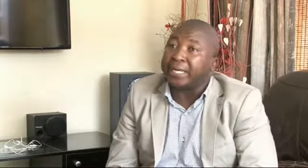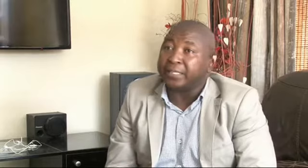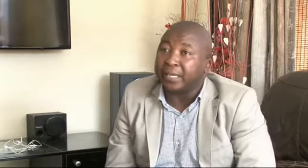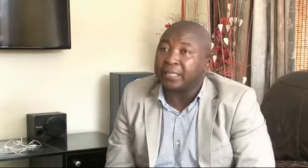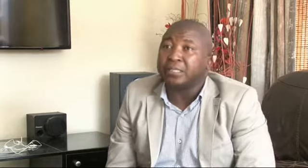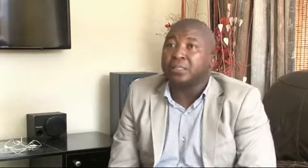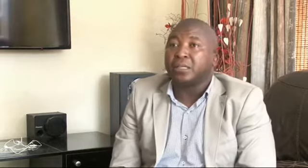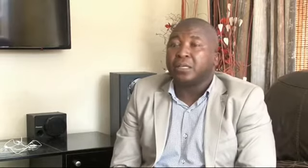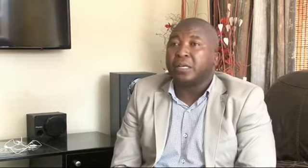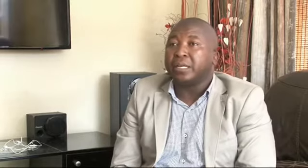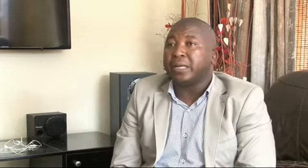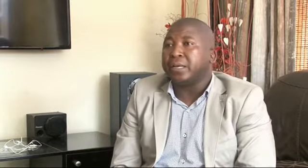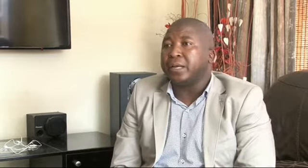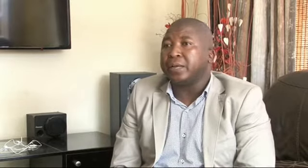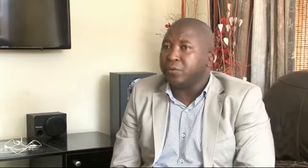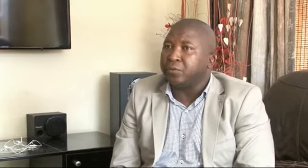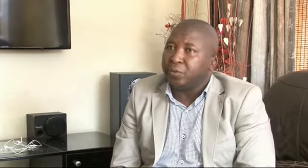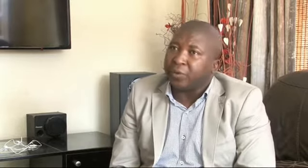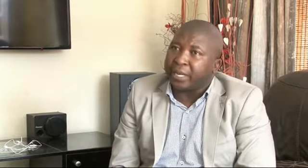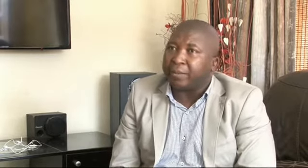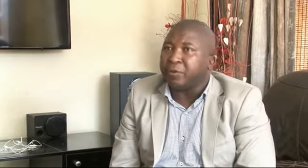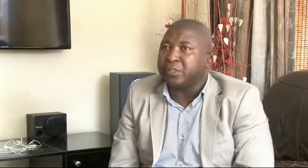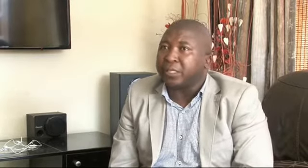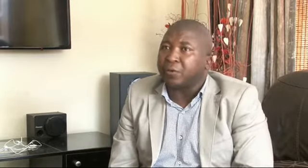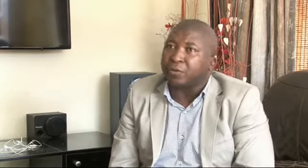Sientes voces que no entiendes y acabas perdiendo el control.